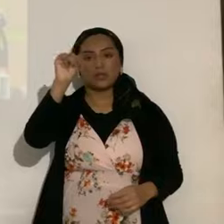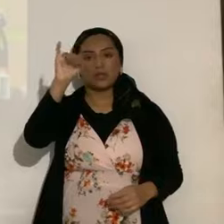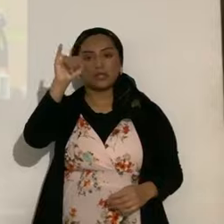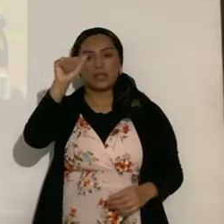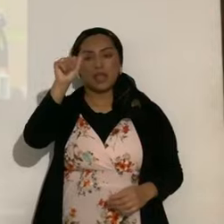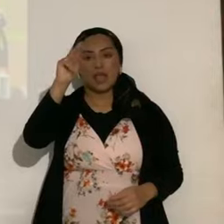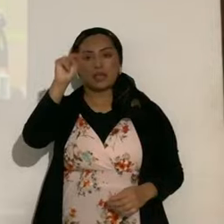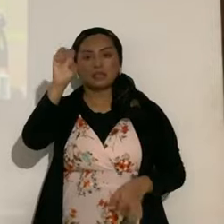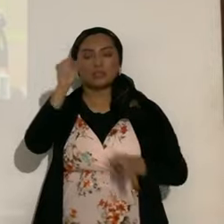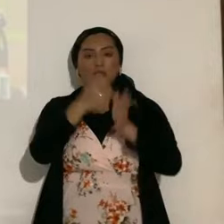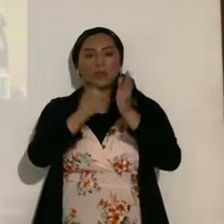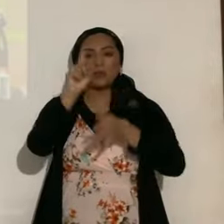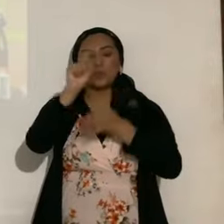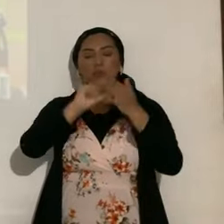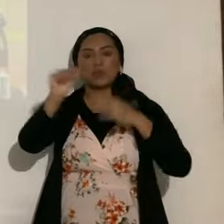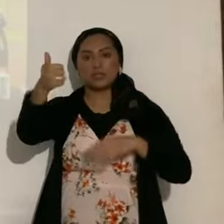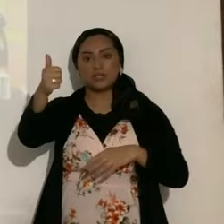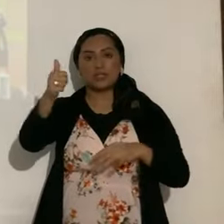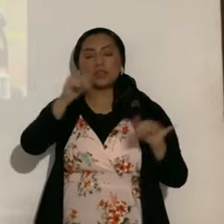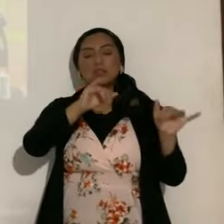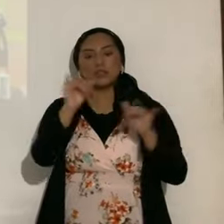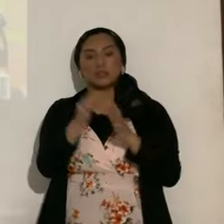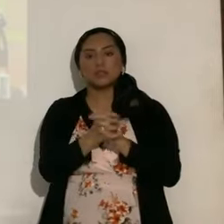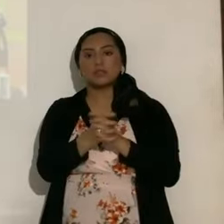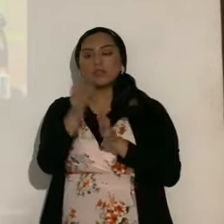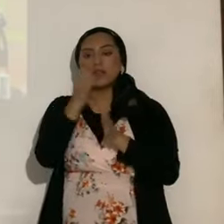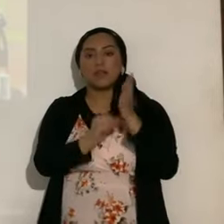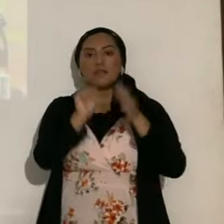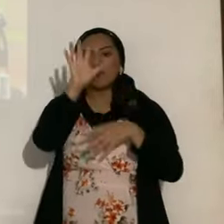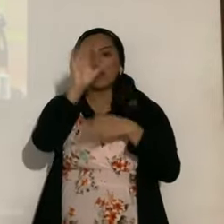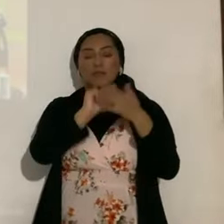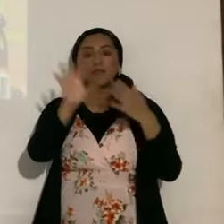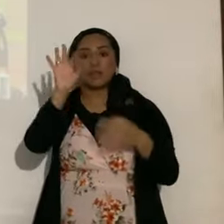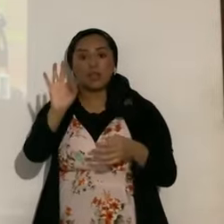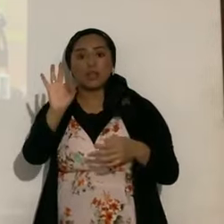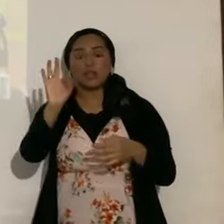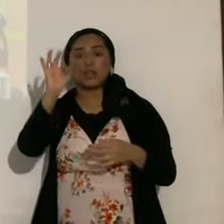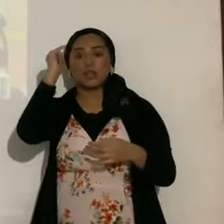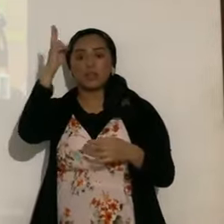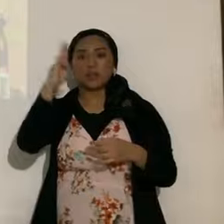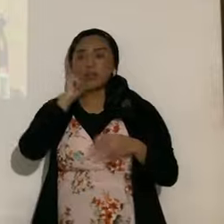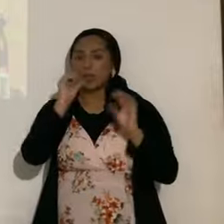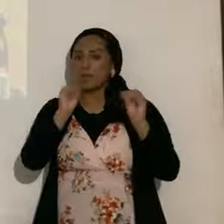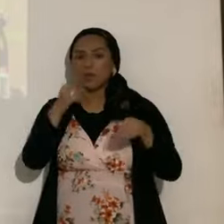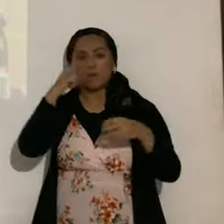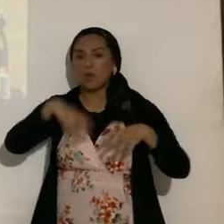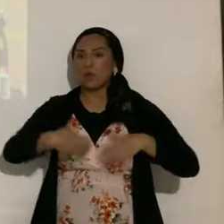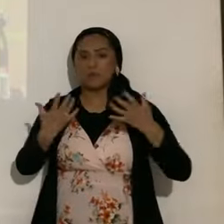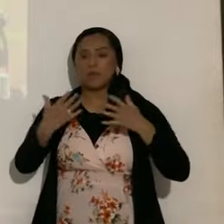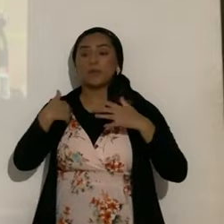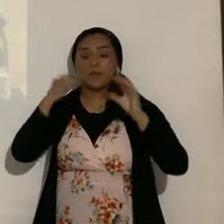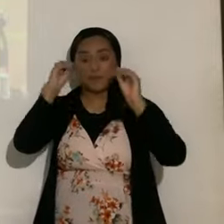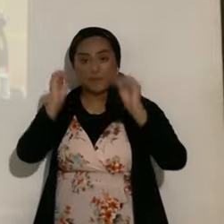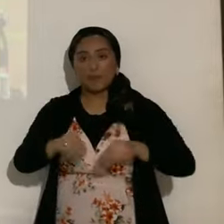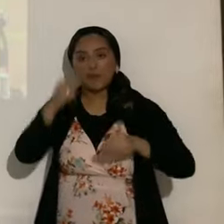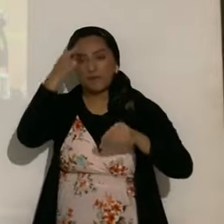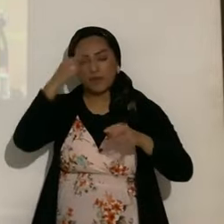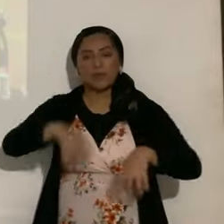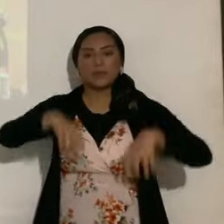que, y también en primera, tercera decencia, cinco, nueve, que no nos ha puesto, para ira, sino para alcanzar salvación, por menos, don Yahshua